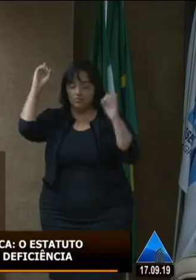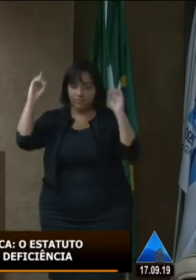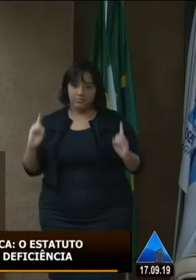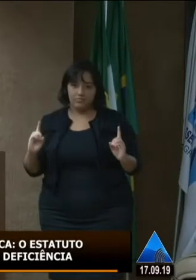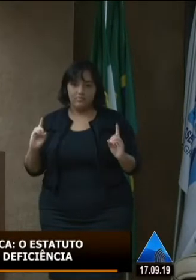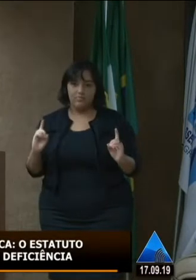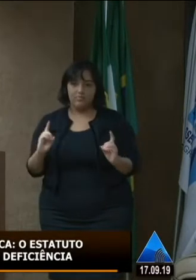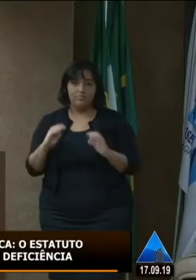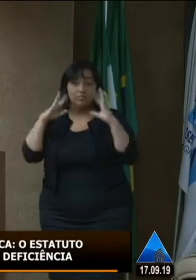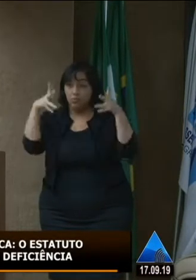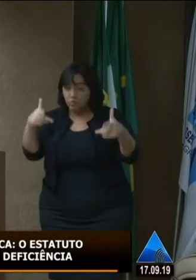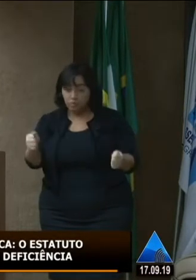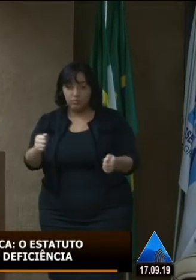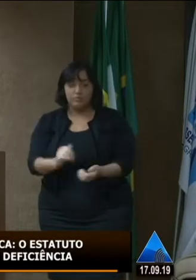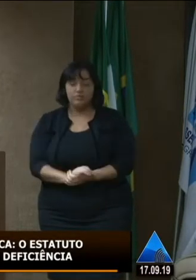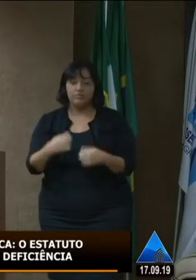preciso que haja